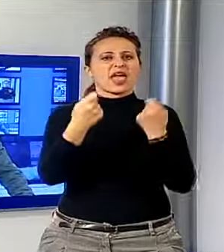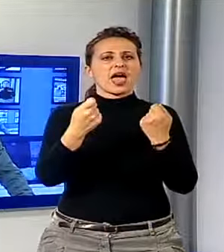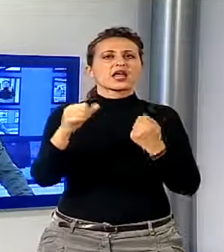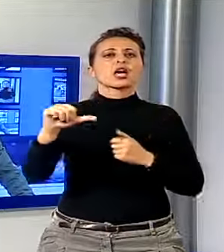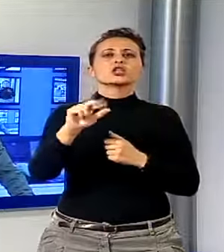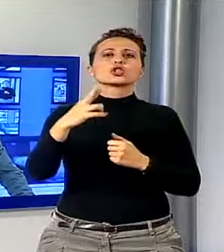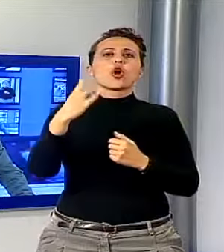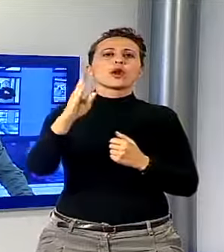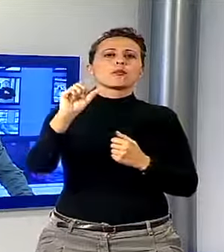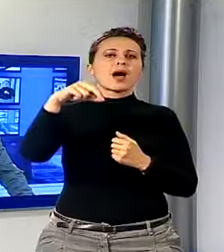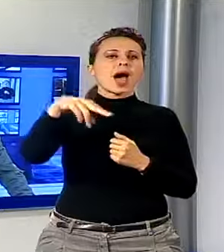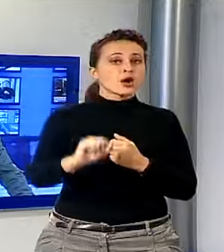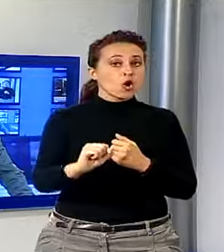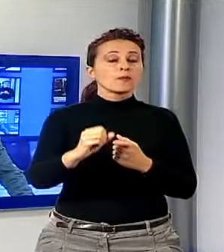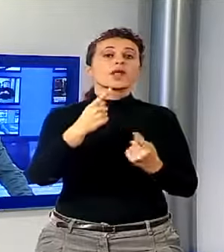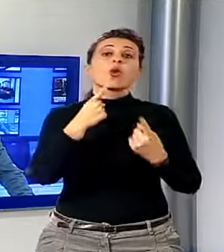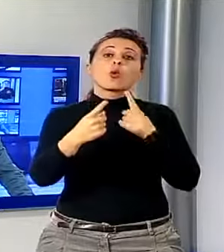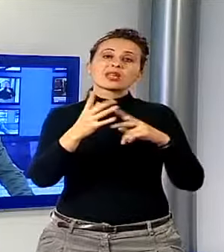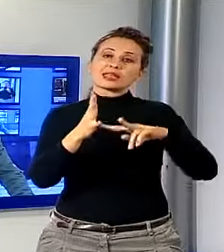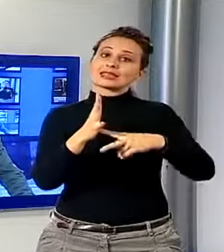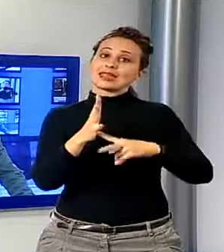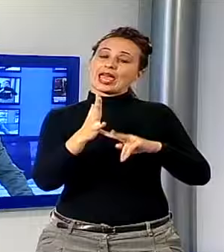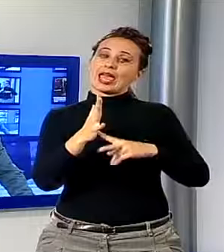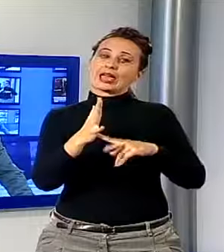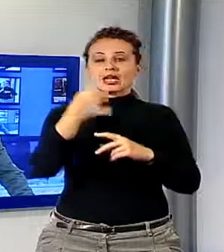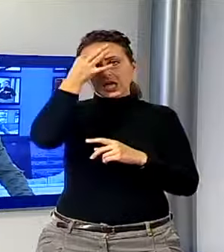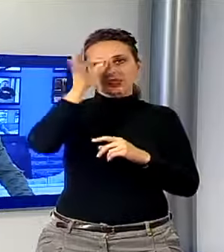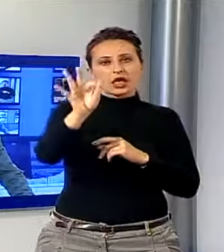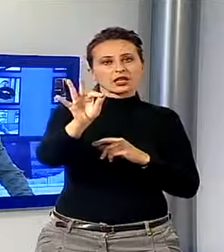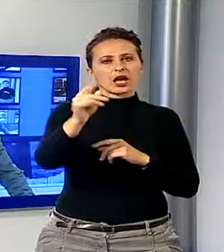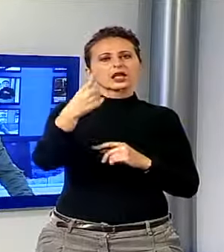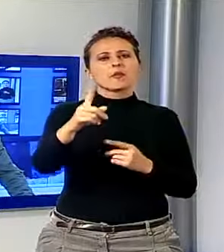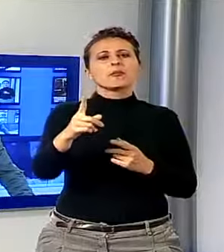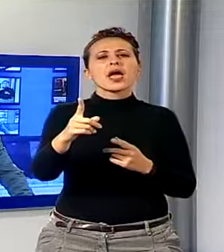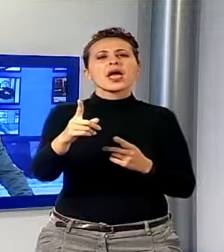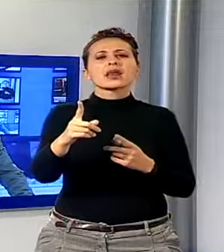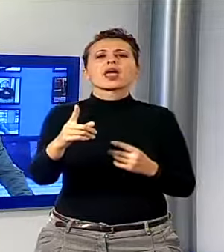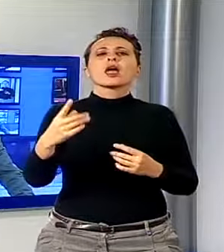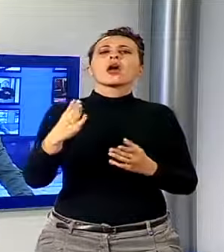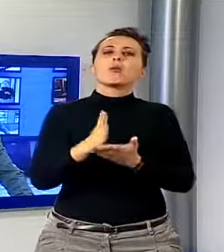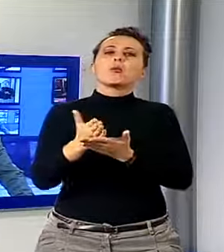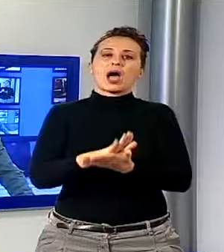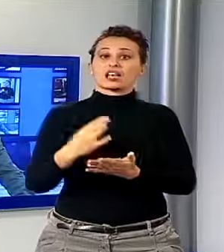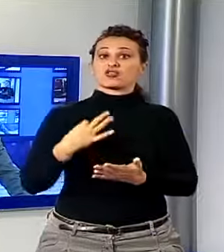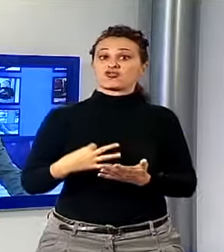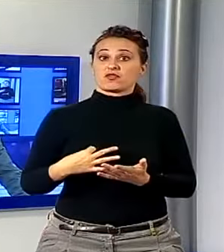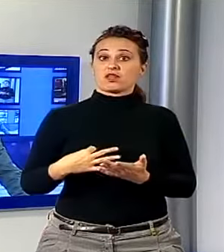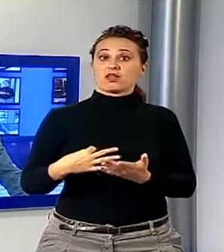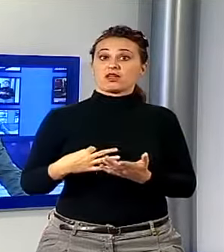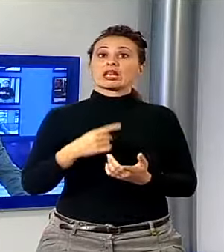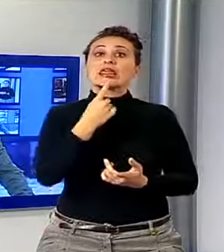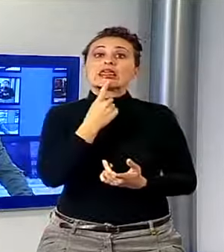stata un'udienza tecnica dedicata alla costituzione delle parti civili e c'è stata battaglia tra